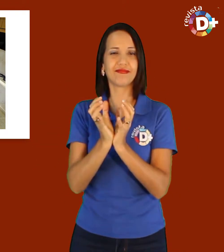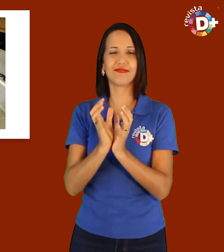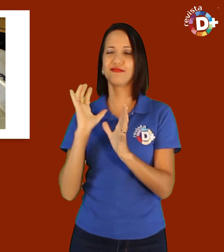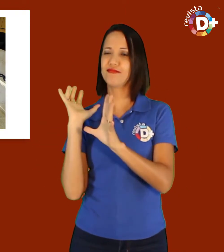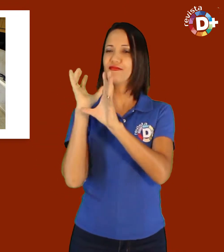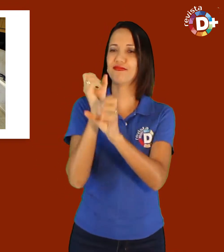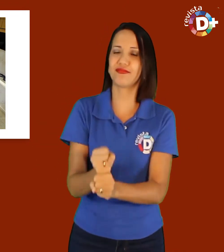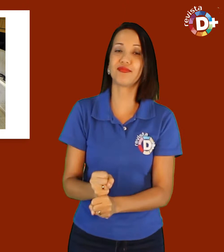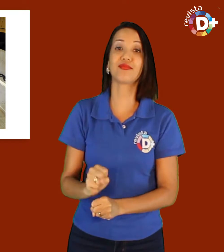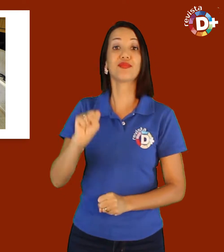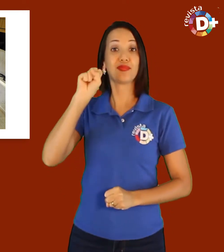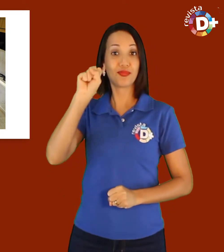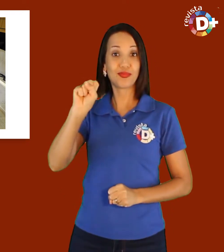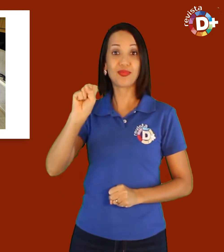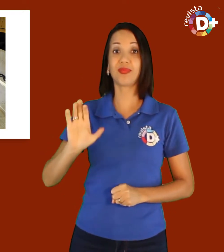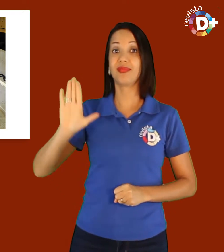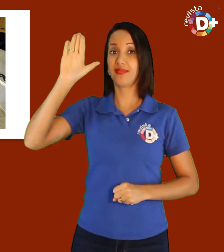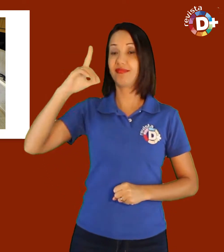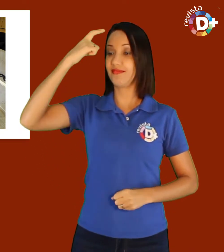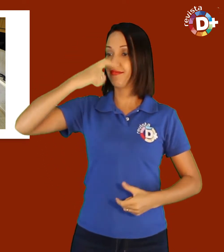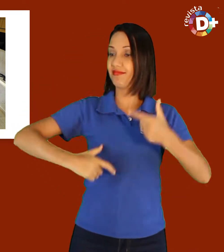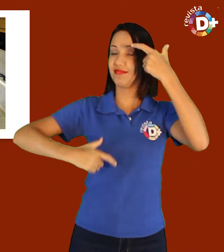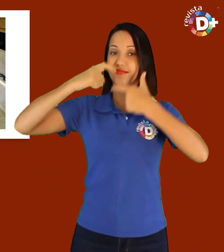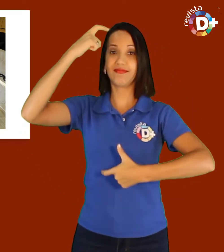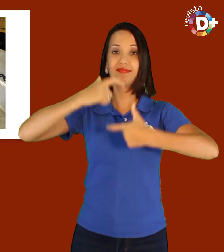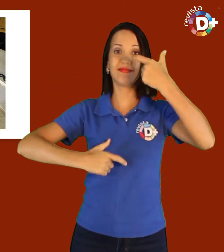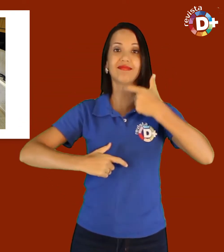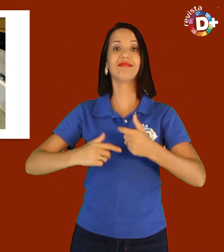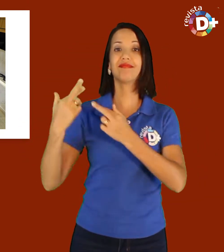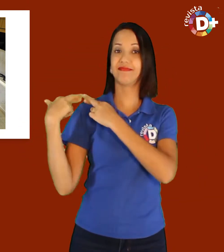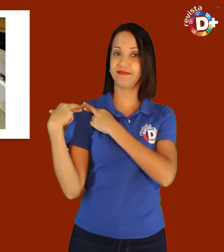Enfim, já somamos oito mandatos seguidos,